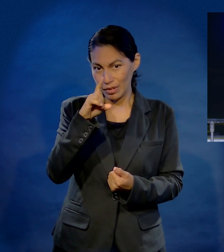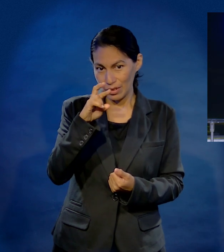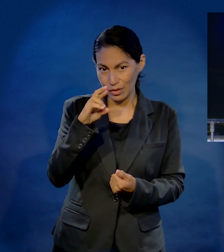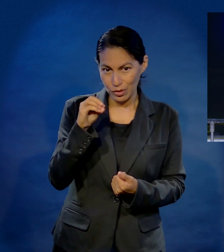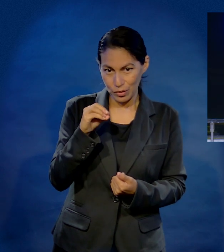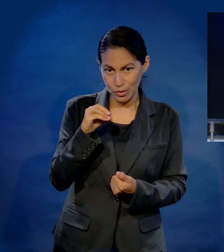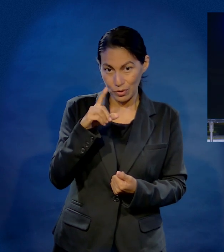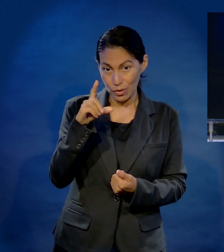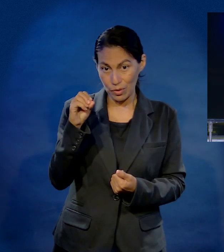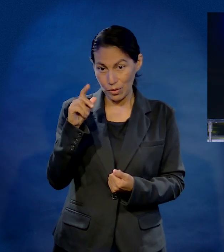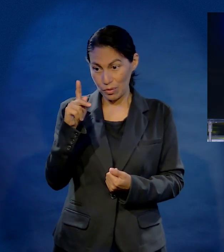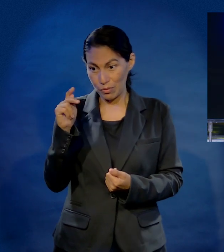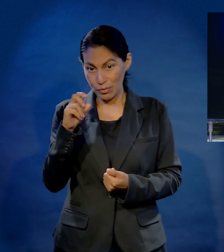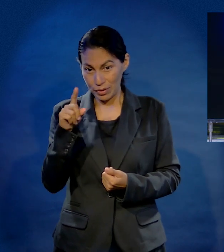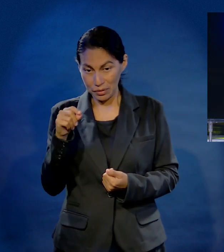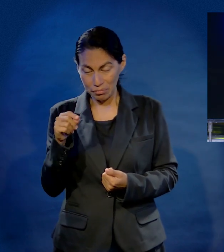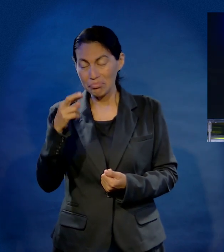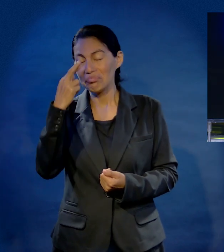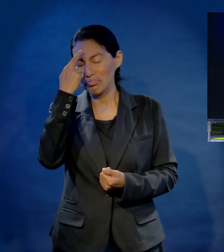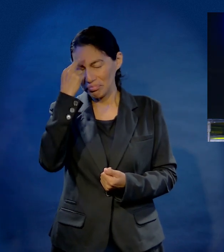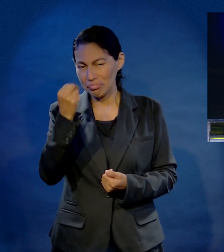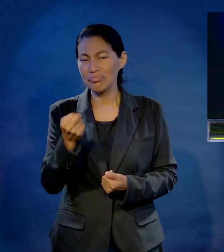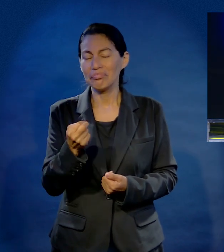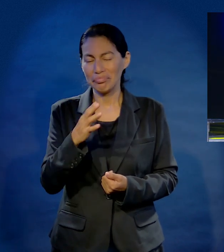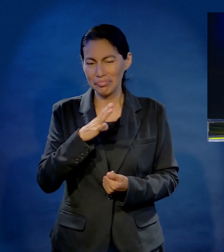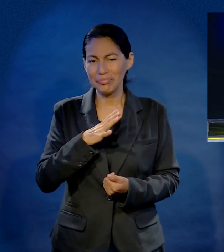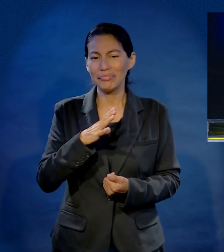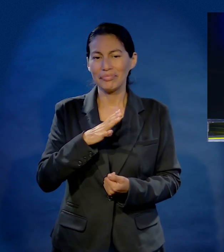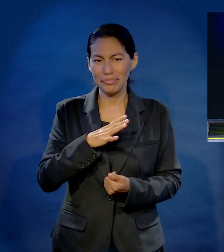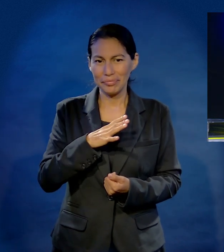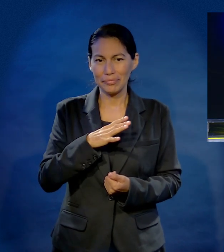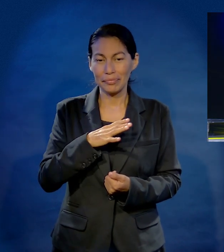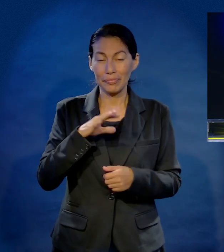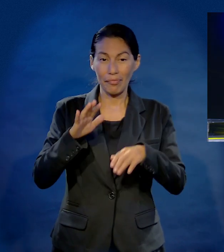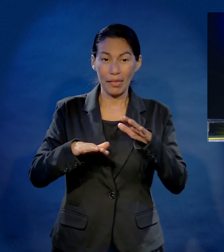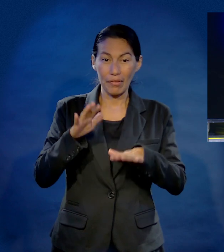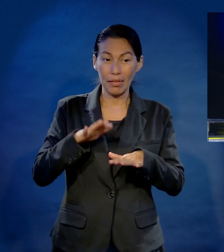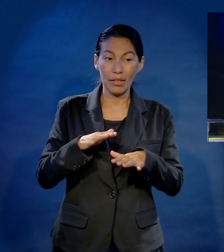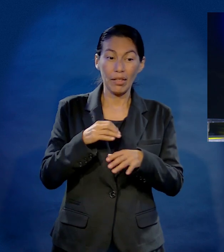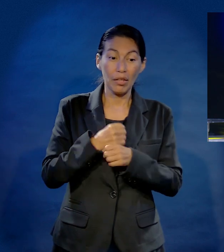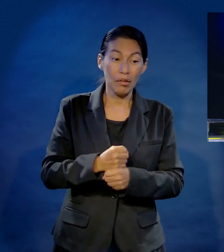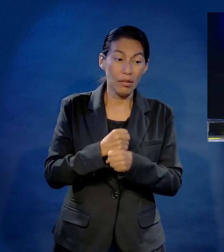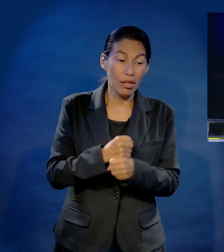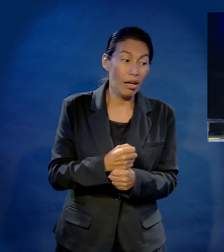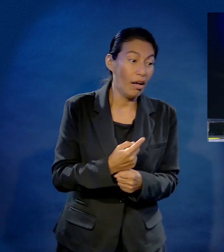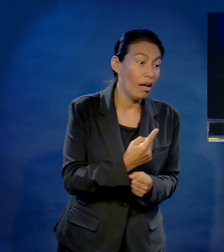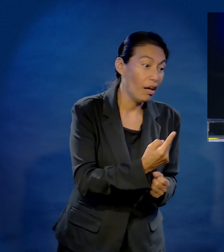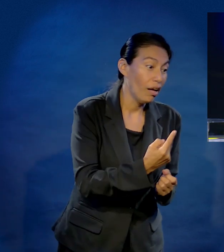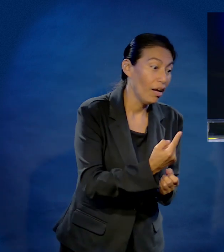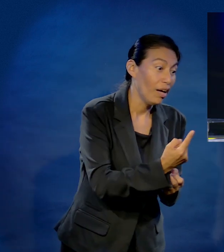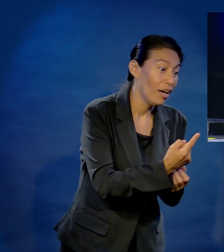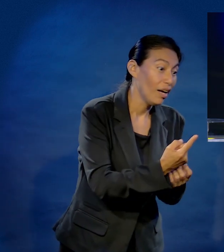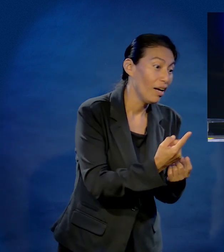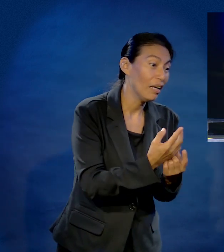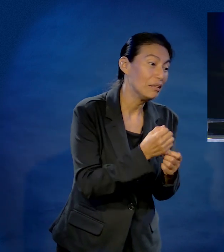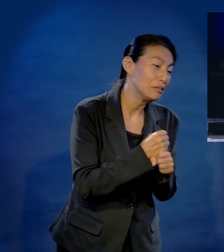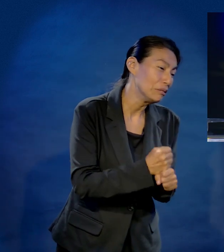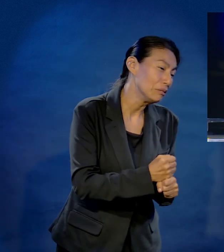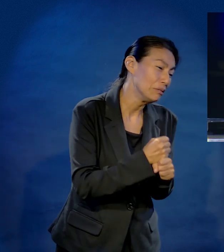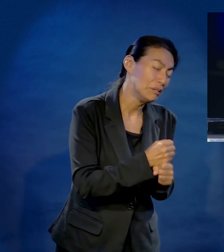tenía razón. A veces por estar llorando por alguien, dejas de ver las mejores oportunidades de tu